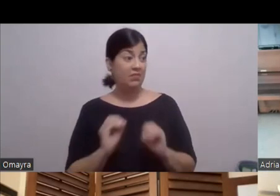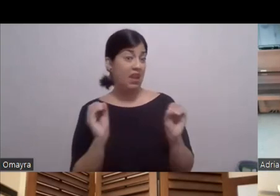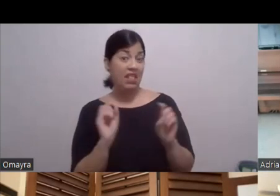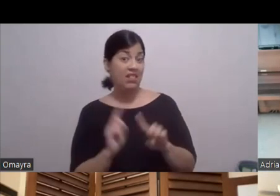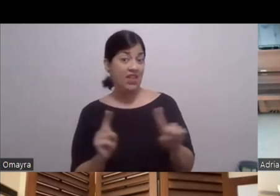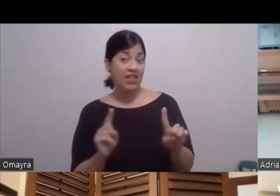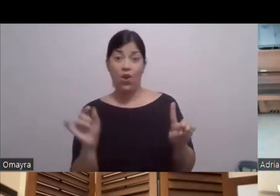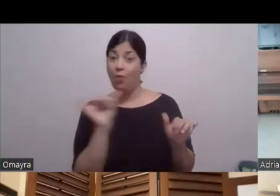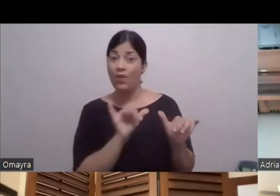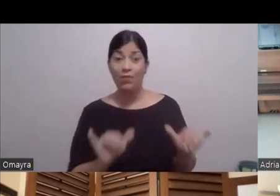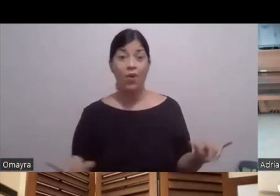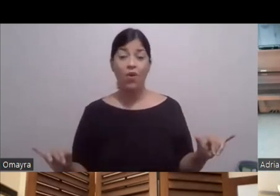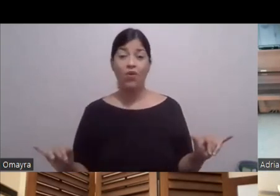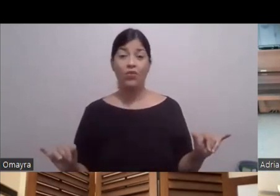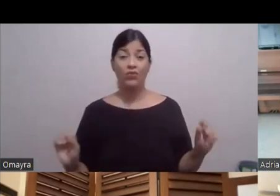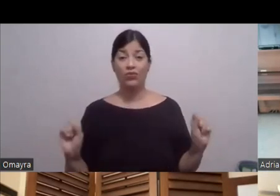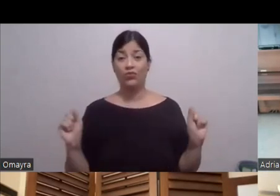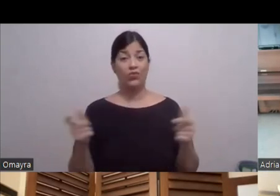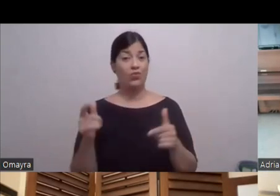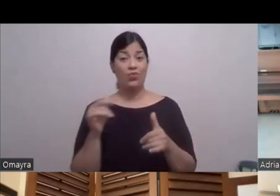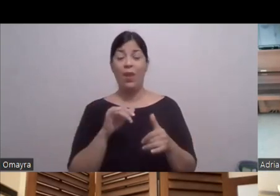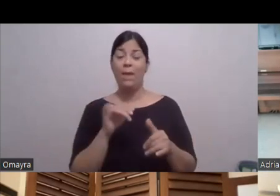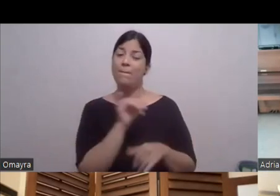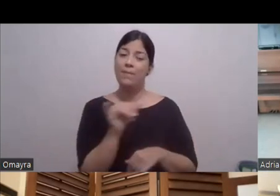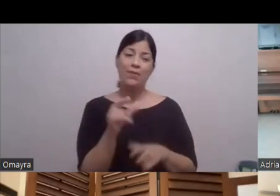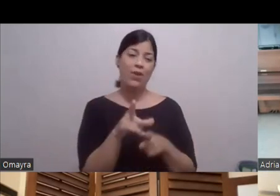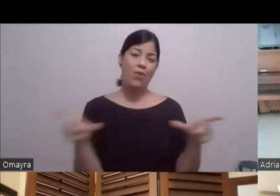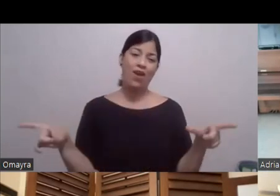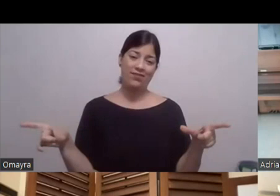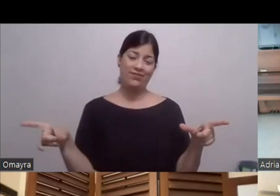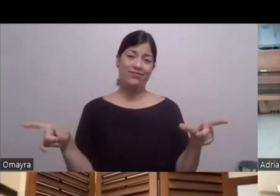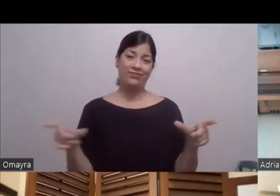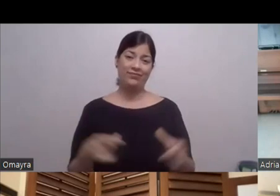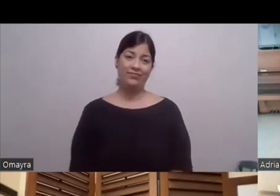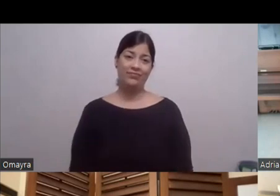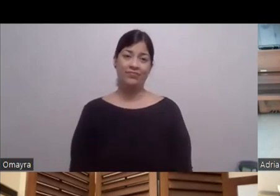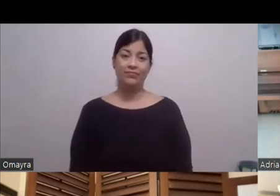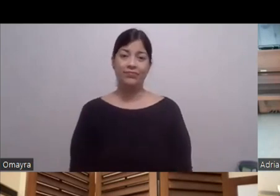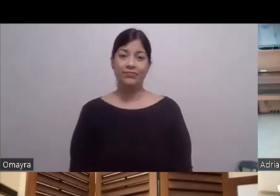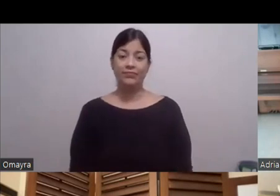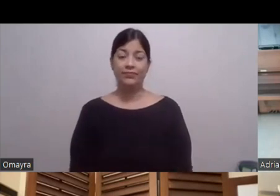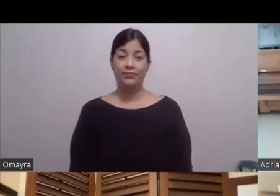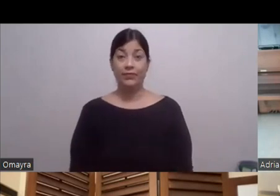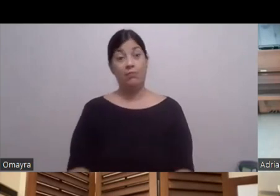Todo el mundo Habla el mismo idioma Es el mismo lenguaje Este Claro Tienen más chavos Uno tiene más dinero Otro tiene menos